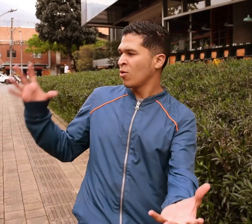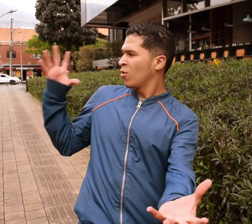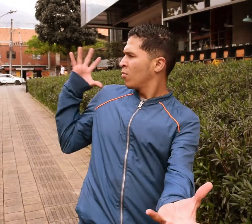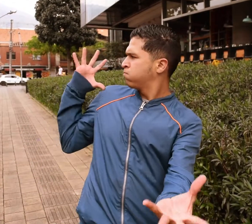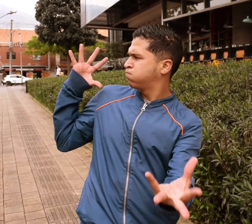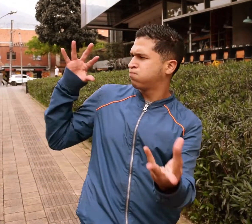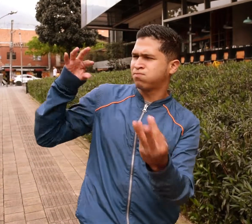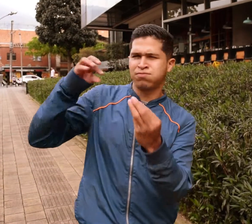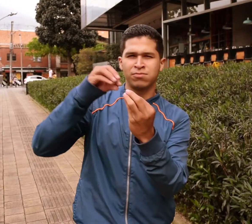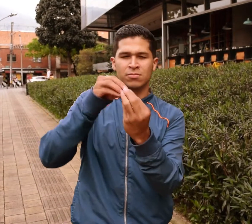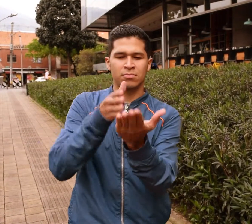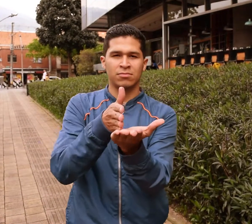Antiguos recién llegados. llegados.